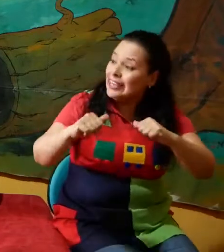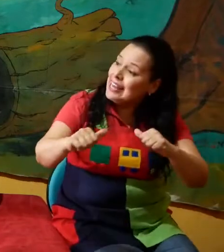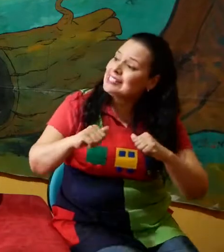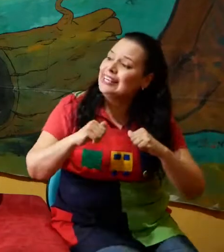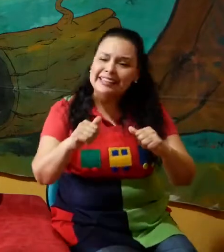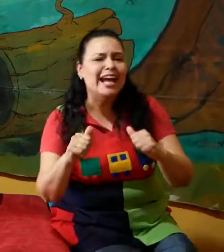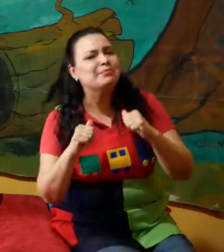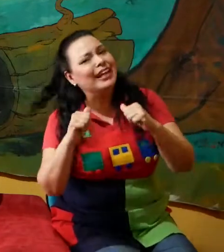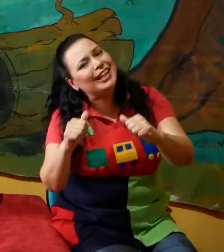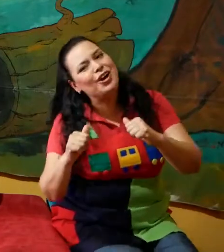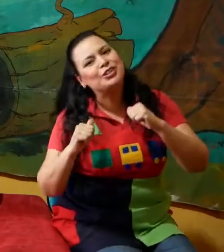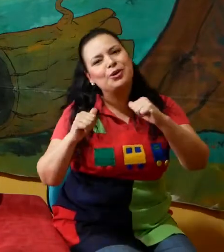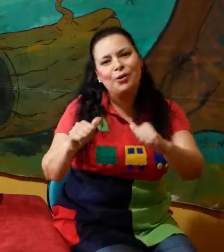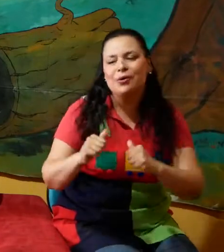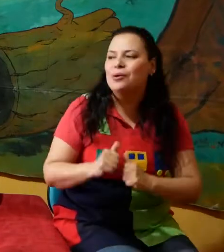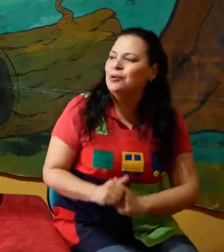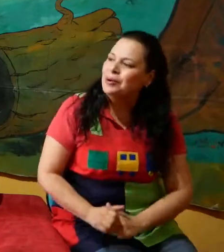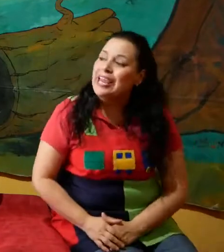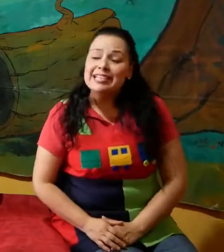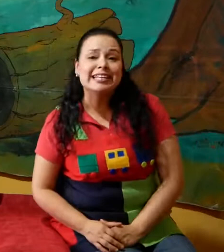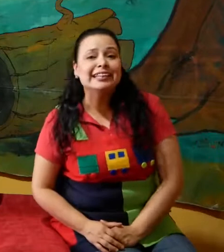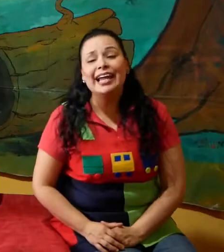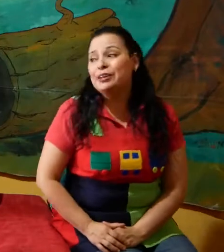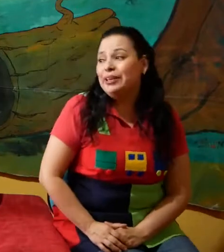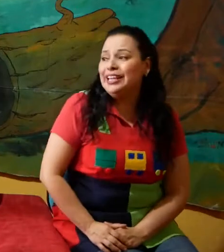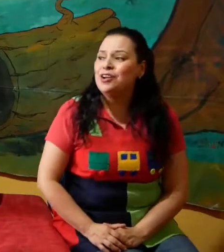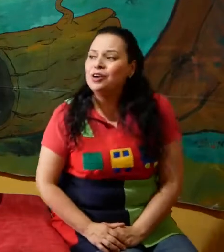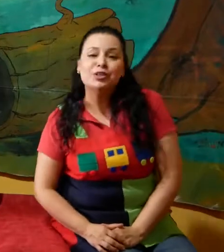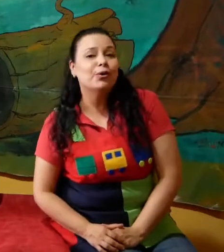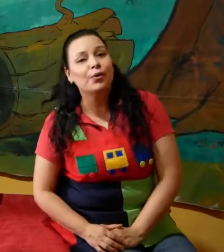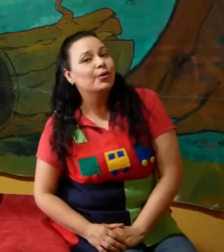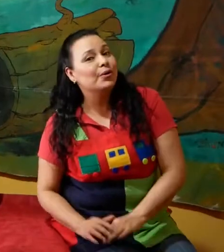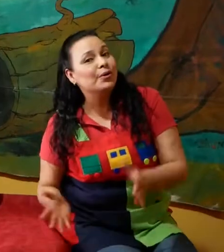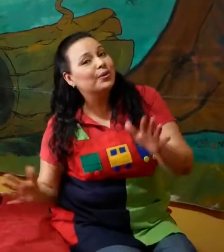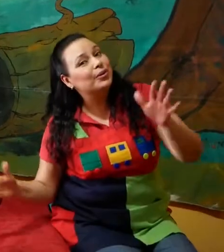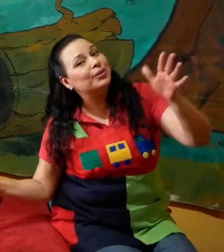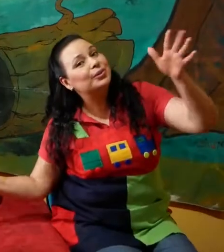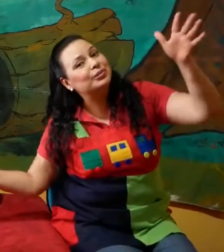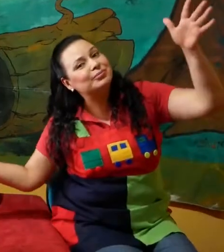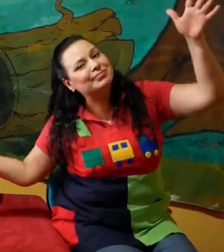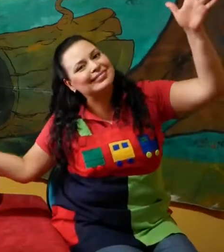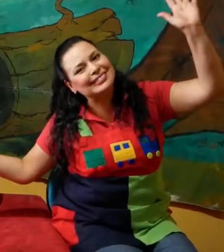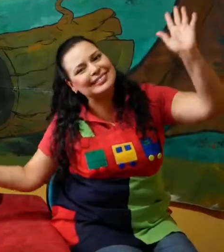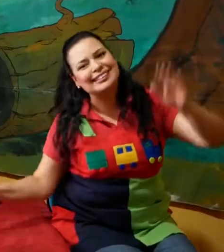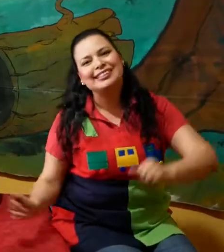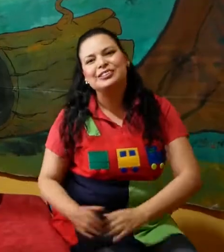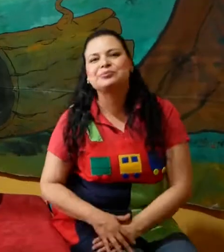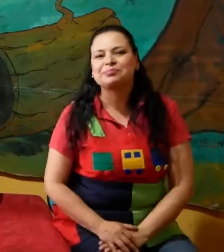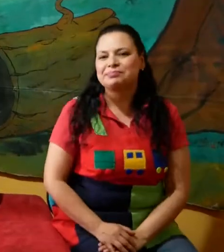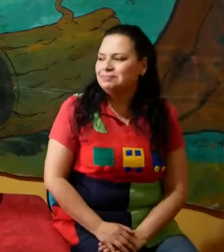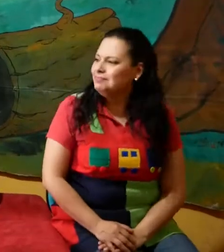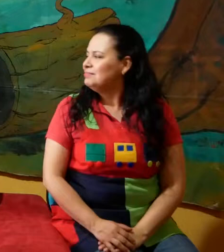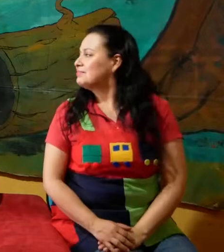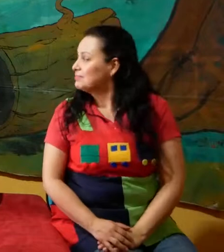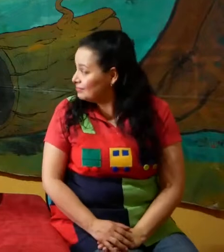Y así termino yo Y así termino yo Y recuerda Lavar